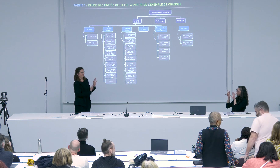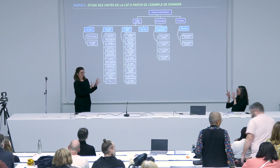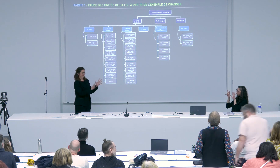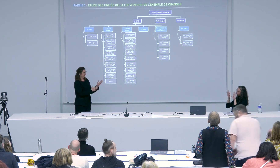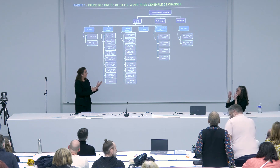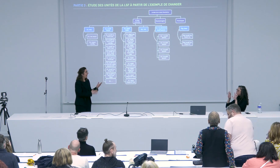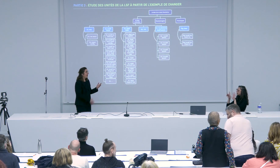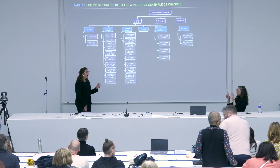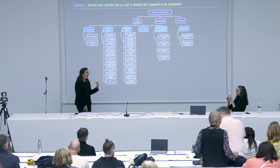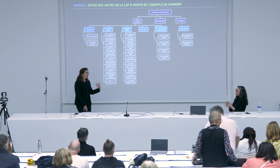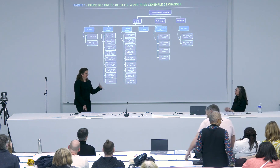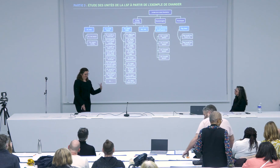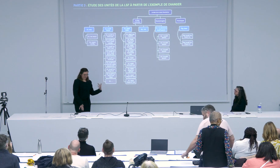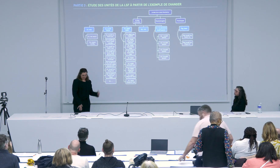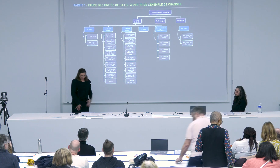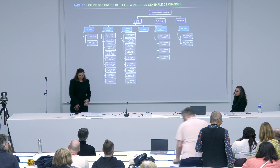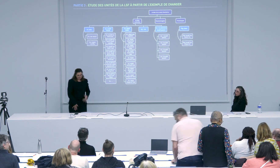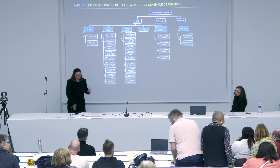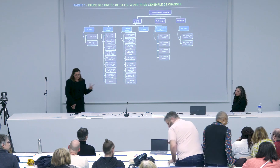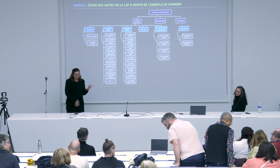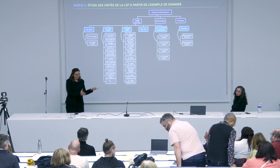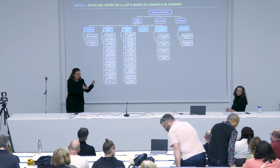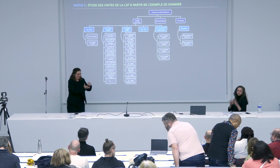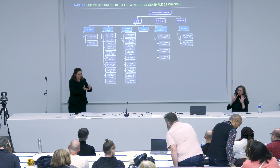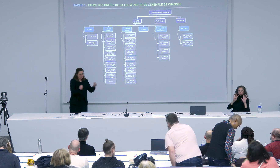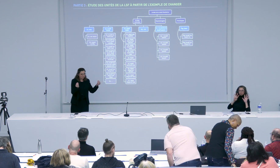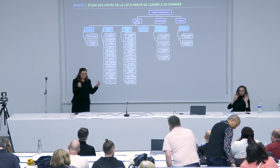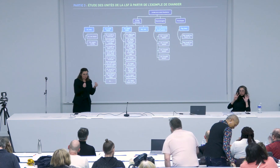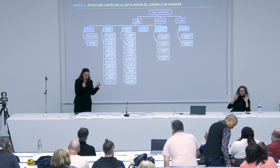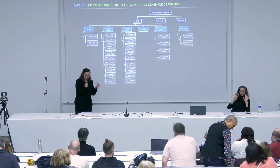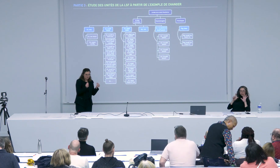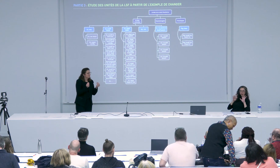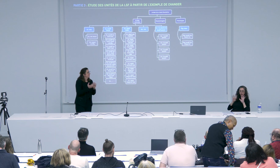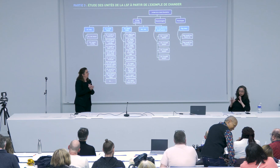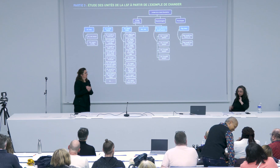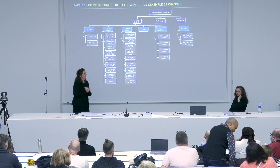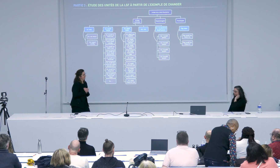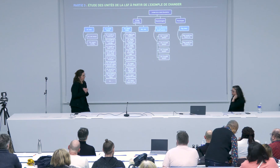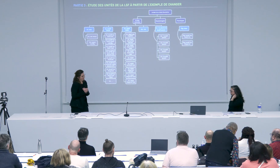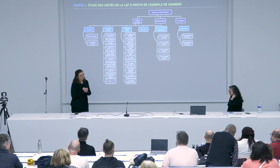un peu avant 98 tu me dis ok waouh donc c'était